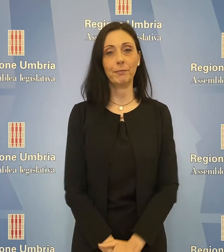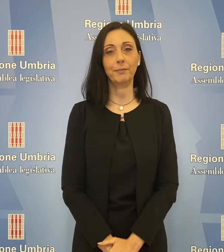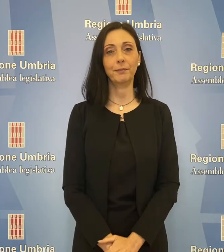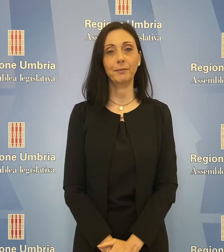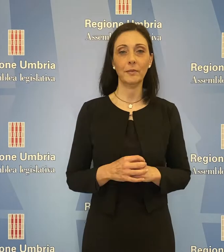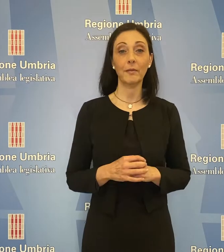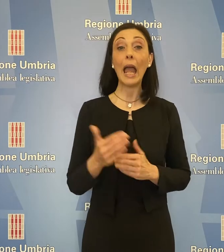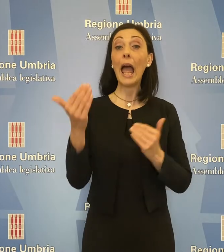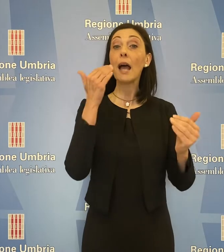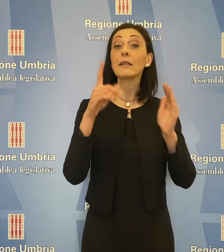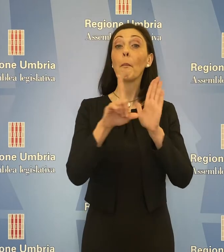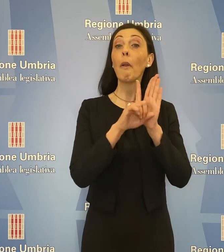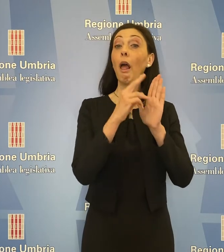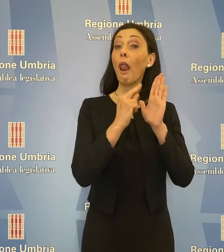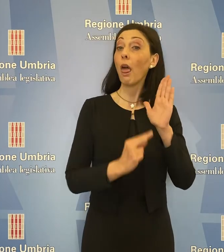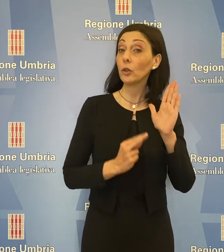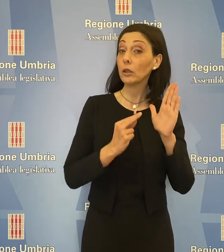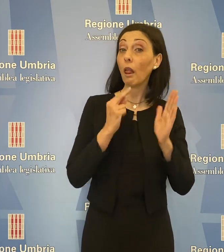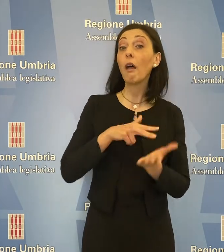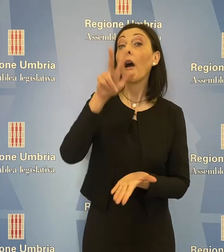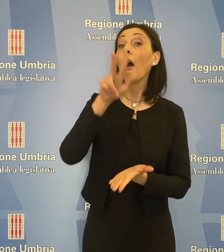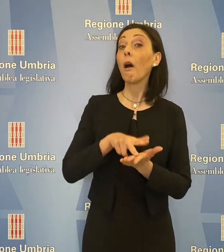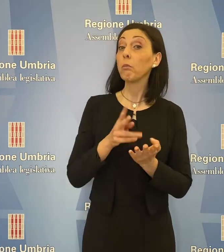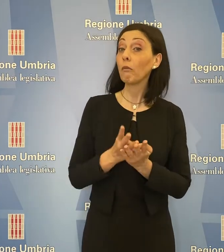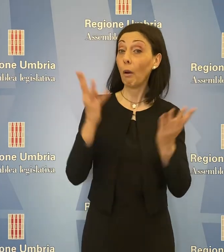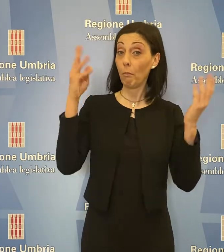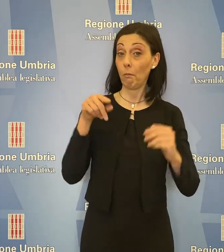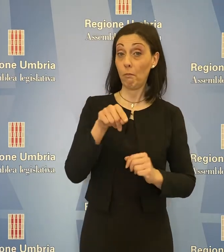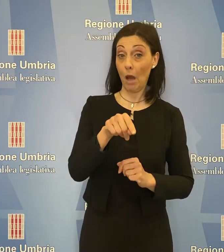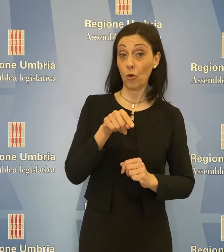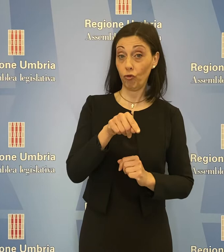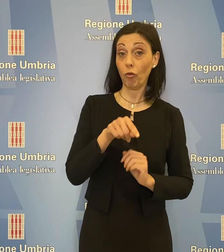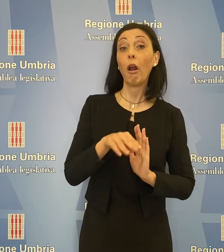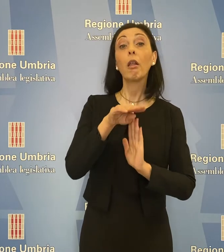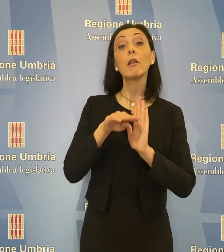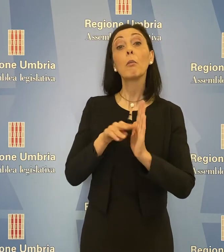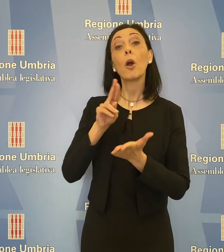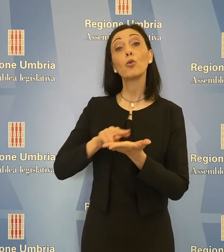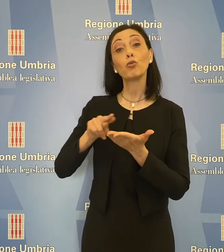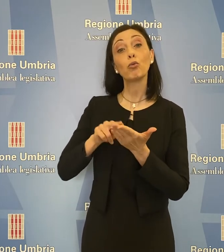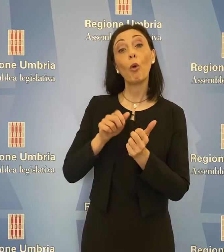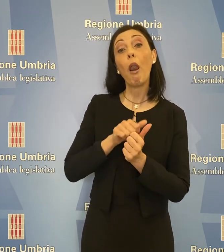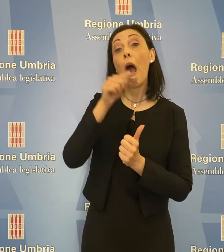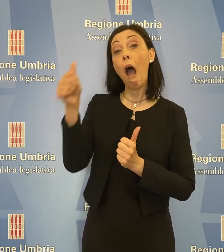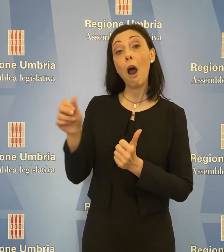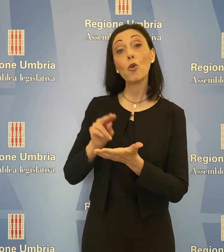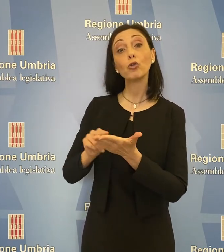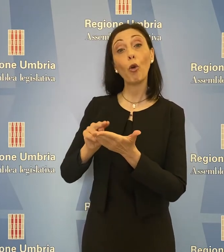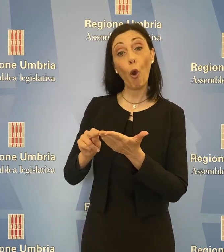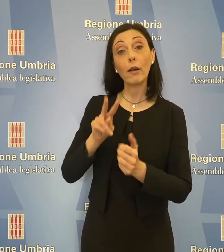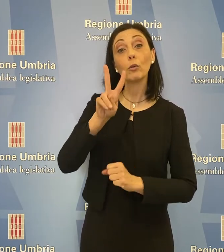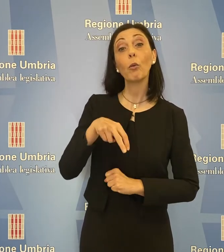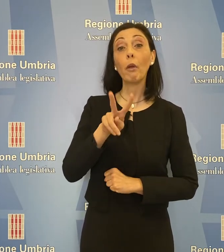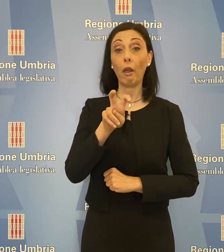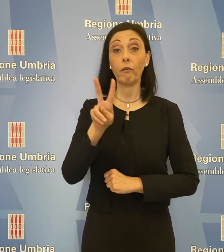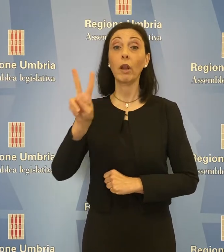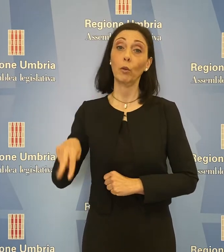L'Assemblea legislativa ha approvato a maggioranza il piano scuole per l'anno scolastico 2020-2021 che